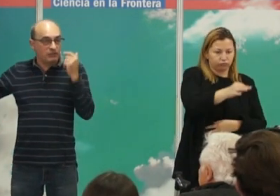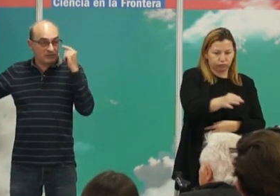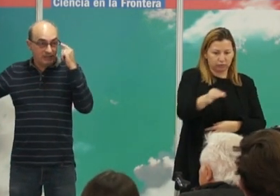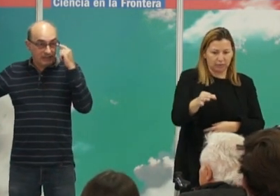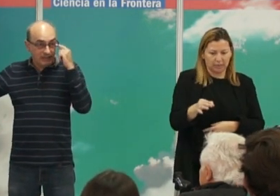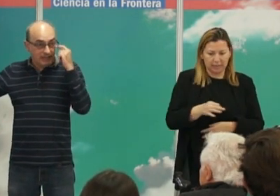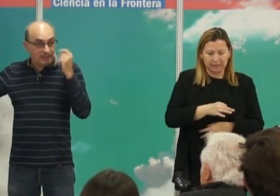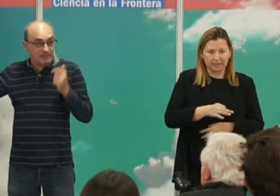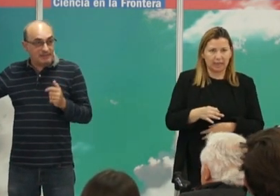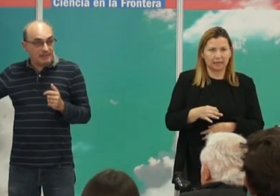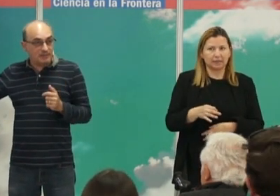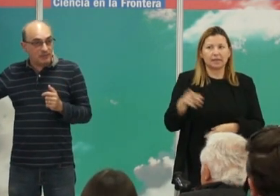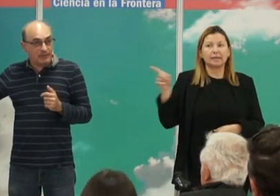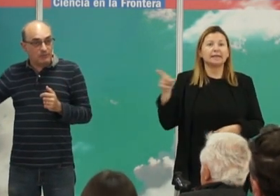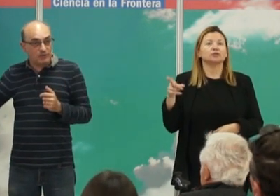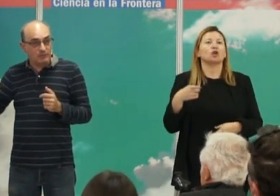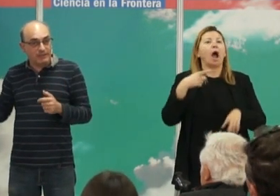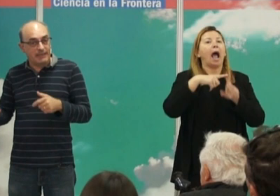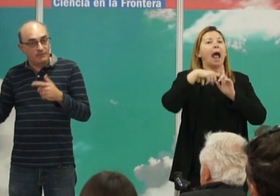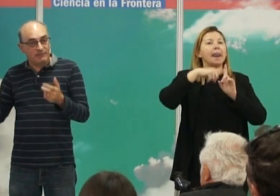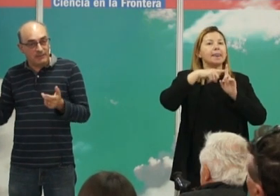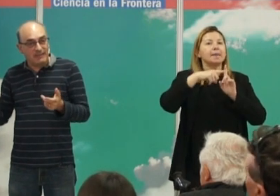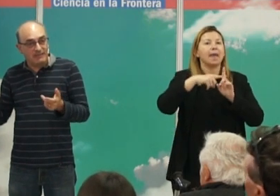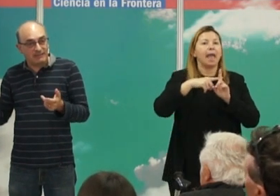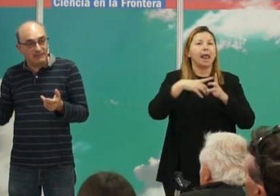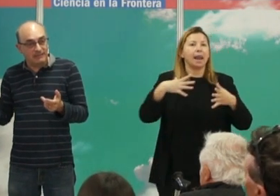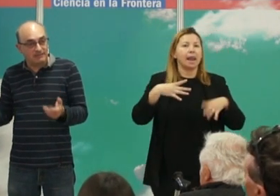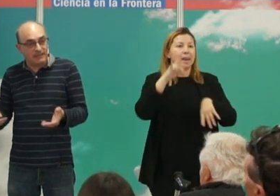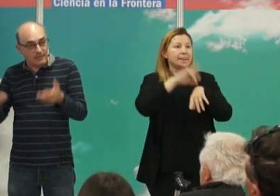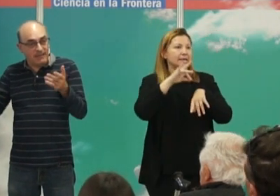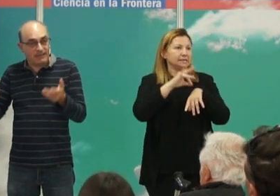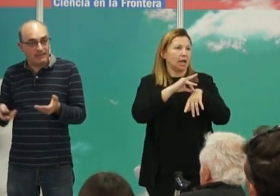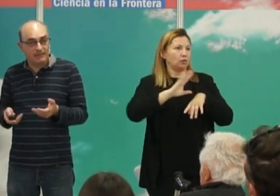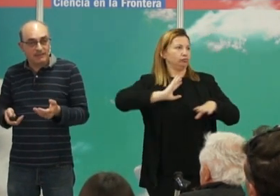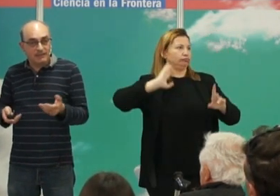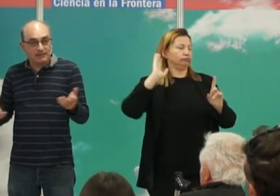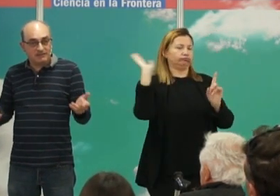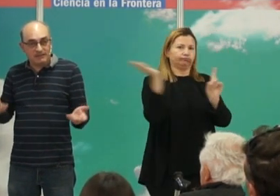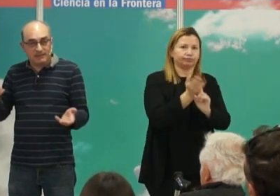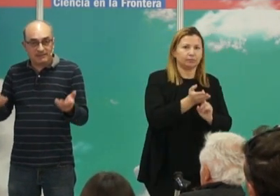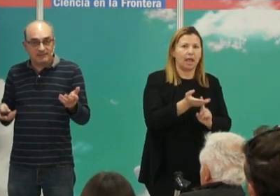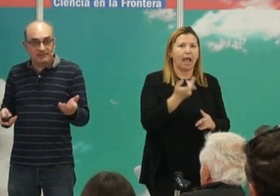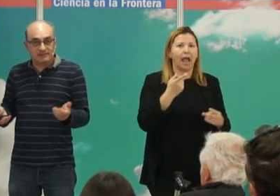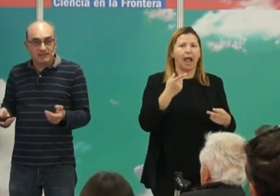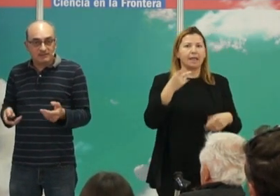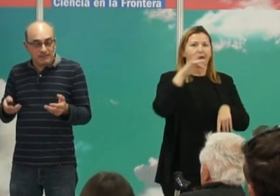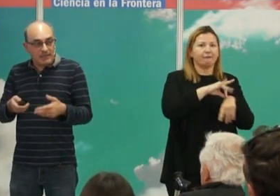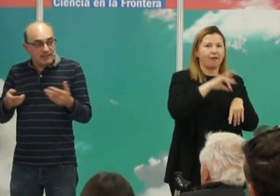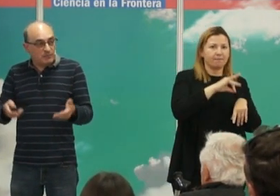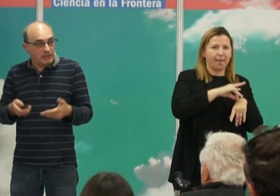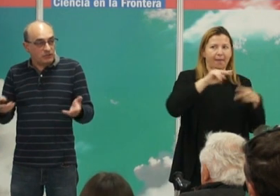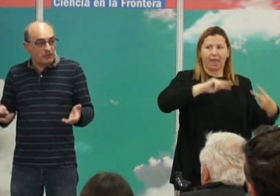repercusiones en la sanidad por ejemplo porque hay enfermedades genéticas que emergen en distintas castas